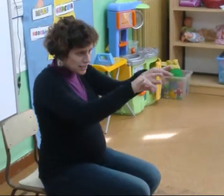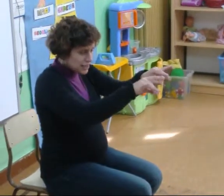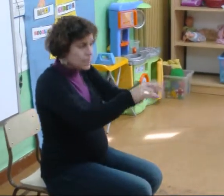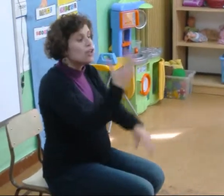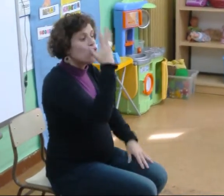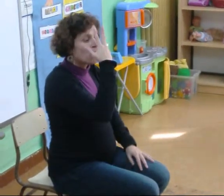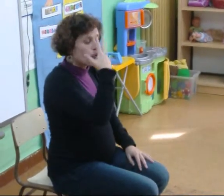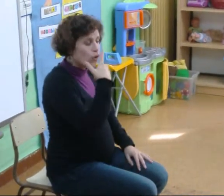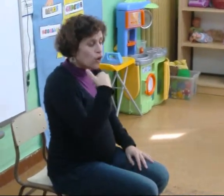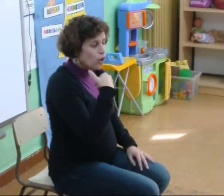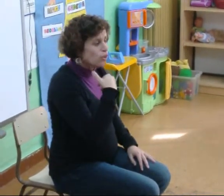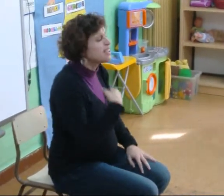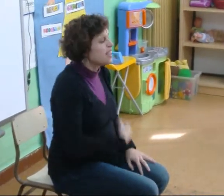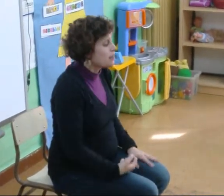así Con color Que será?